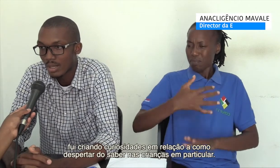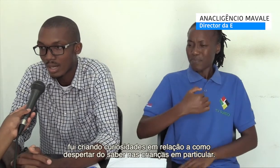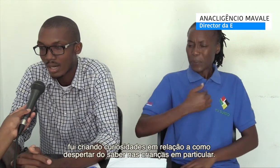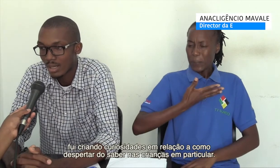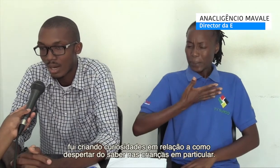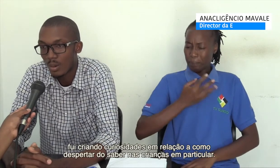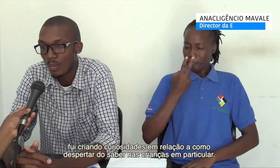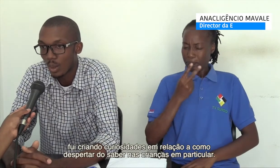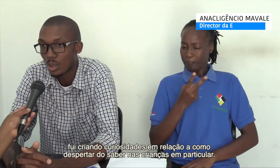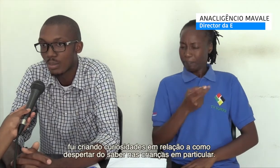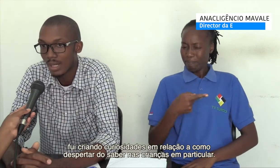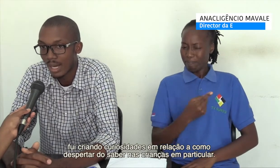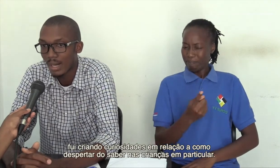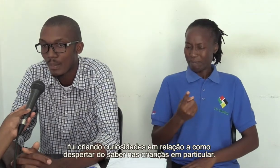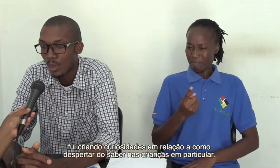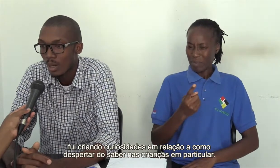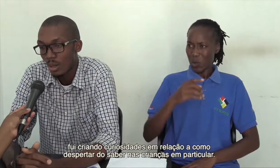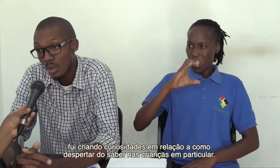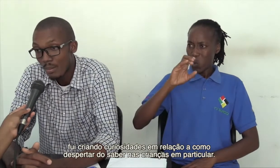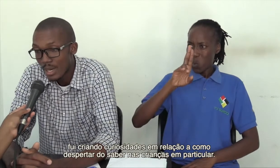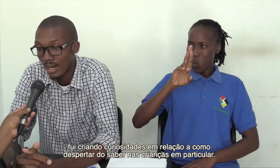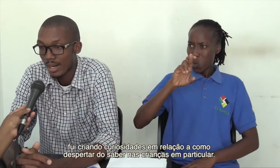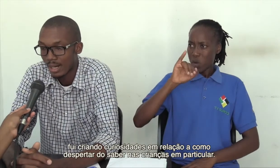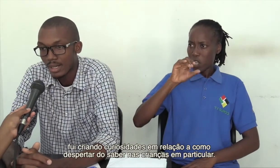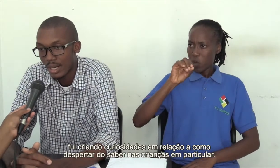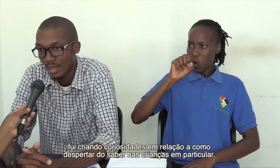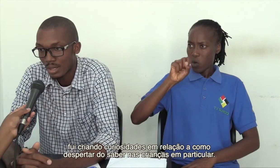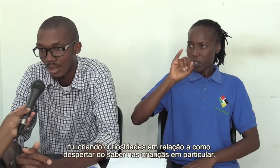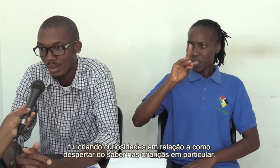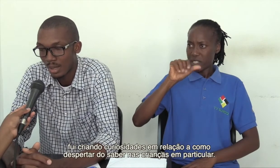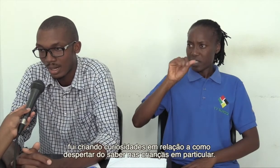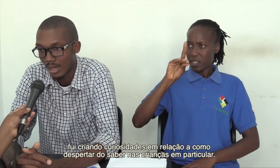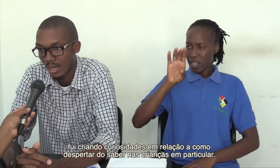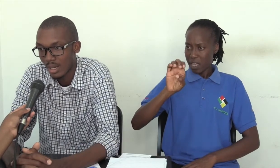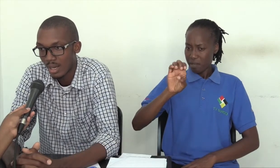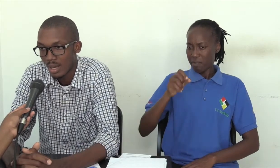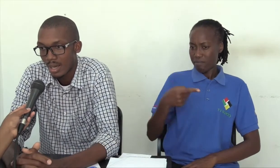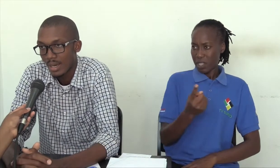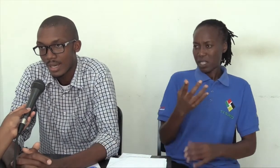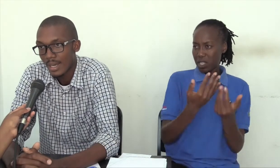em relação ao despertar o saber nas crianças em particular. E